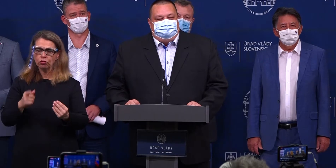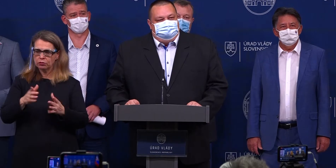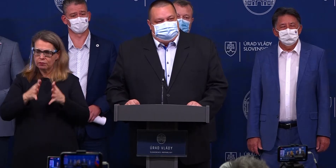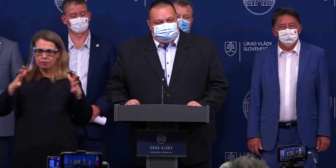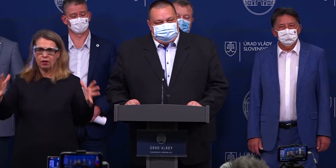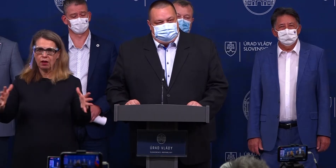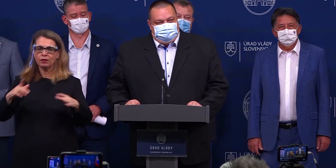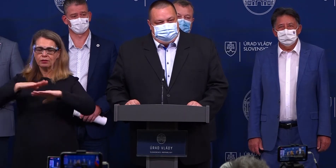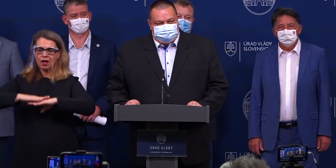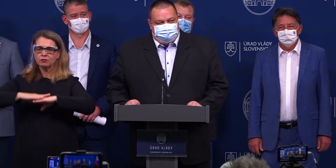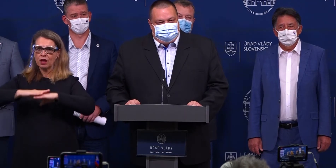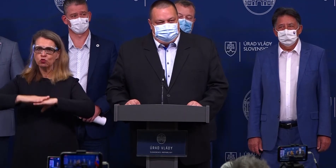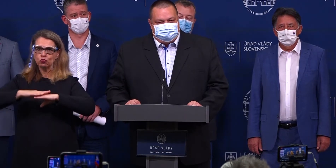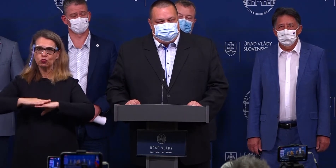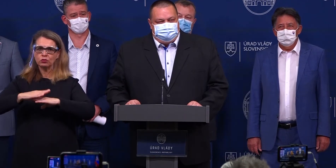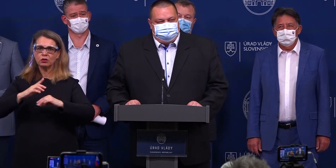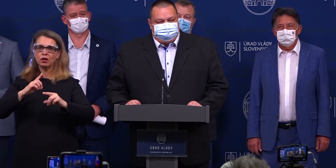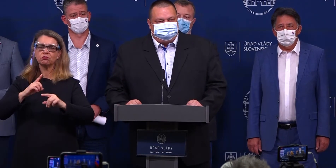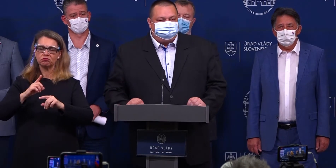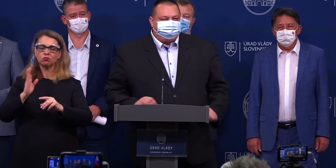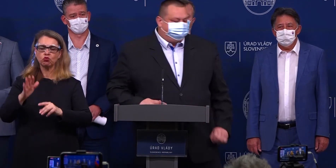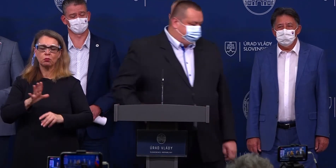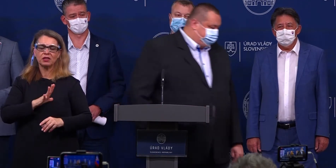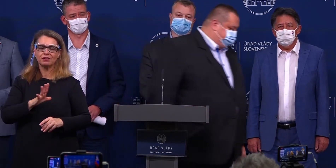takéto zasadnutie môže byť veľmi rizikové.